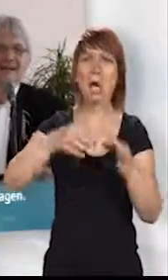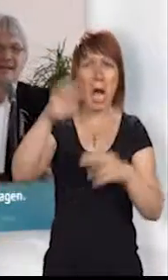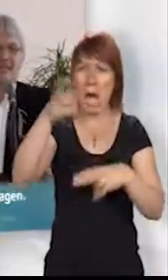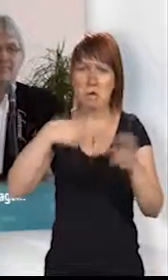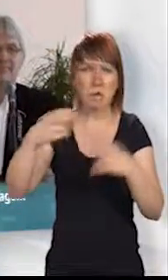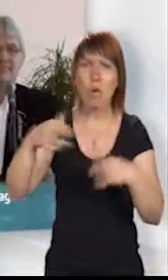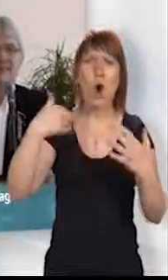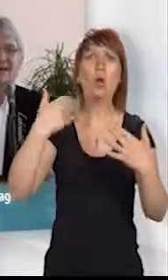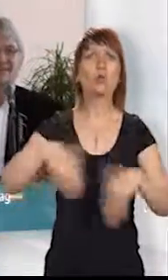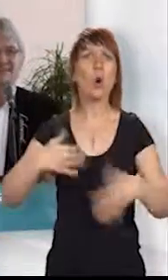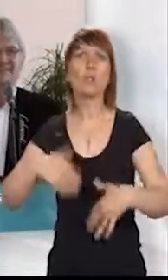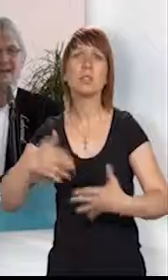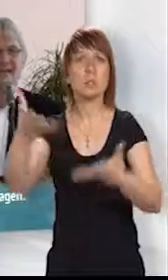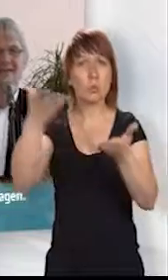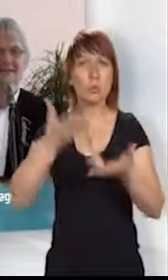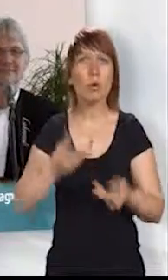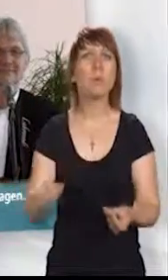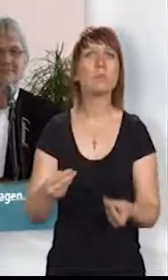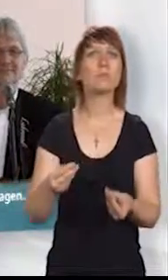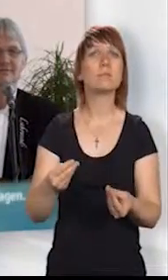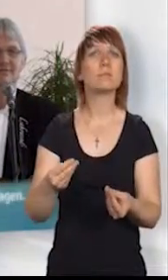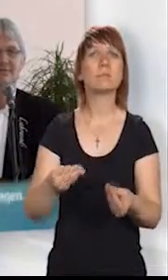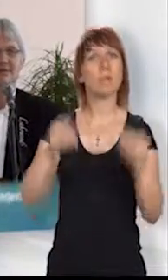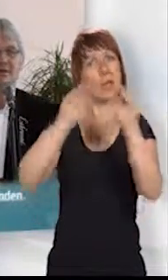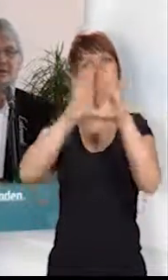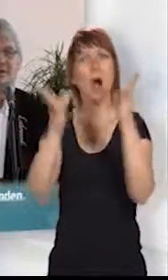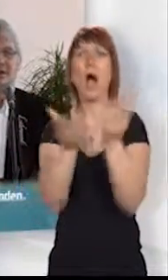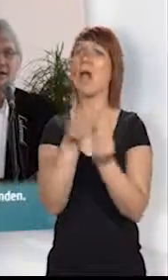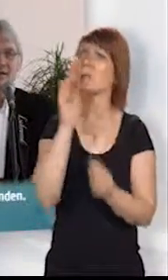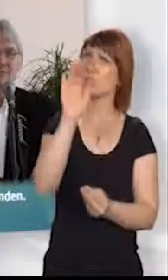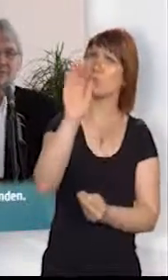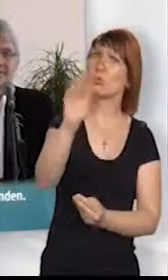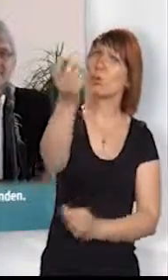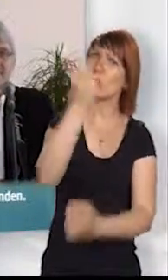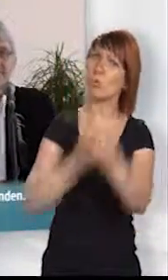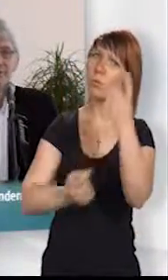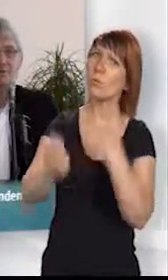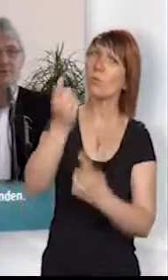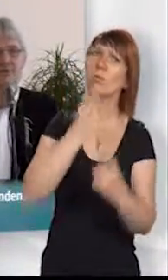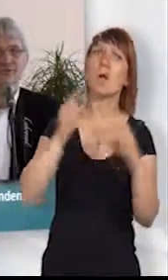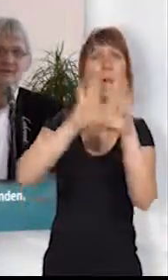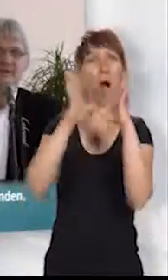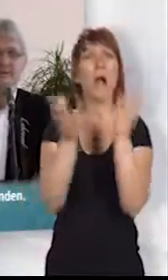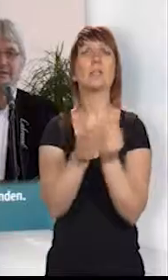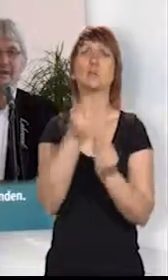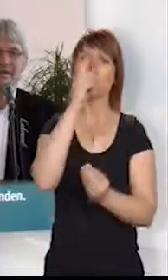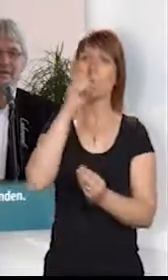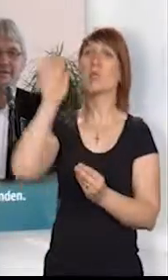samt den fernen Tagen, alles wenden wird sich nur in Deinen